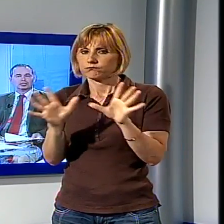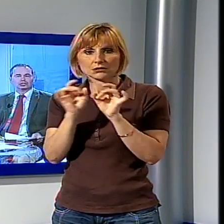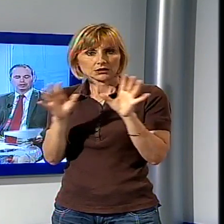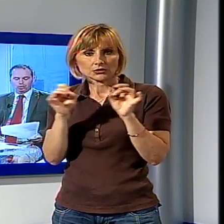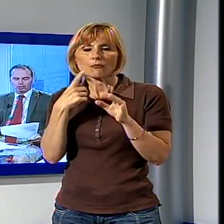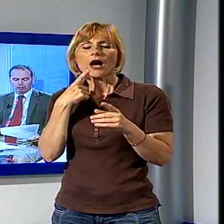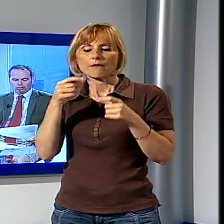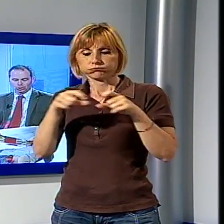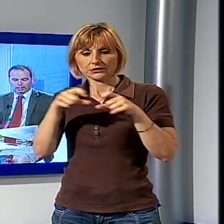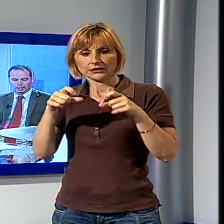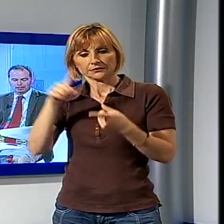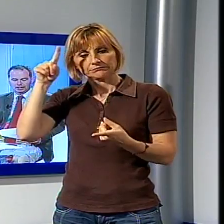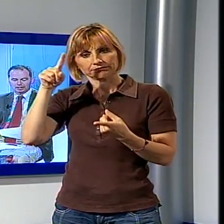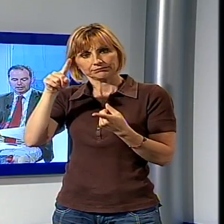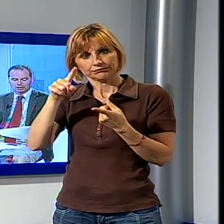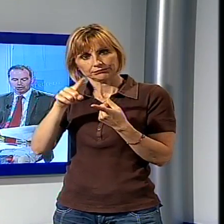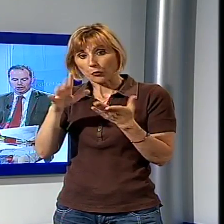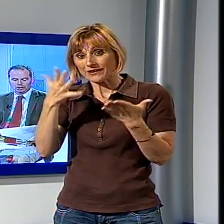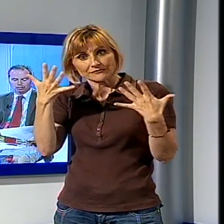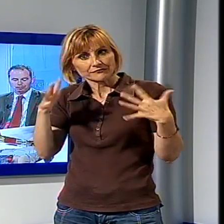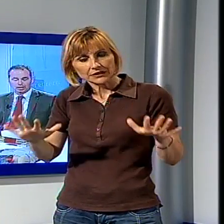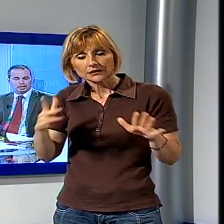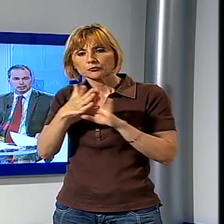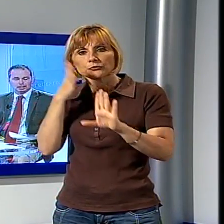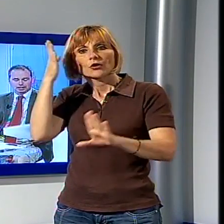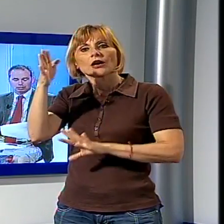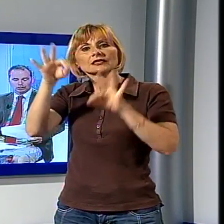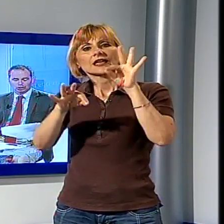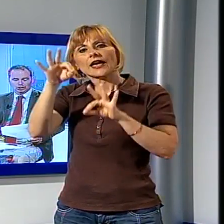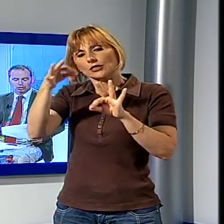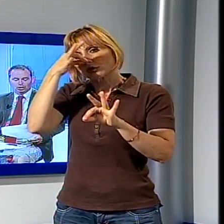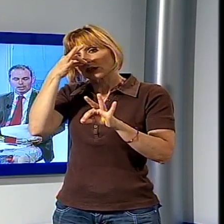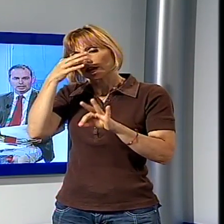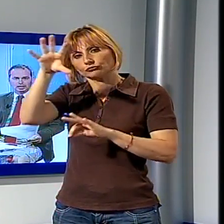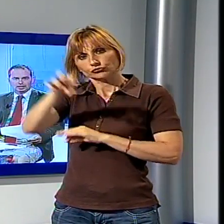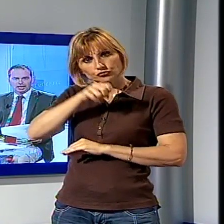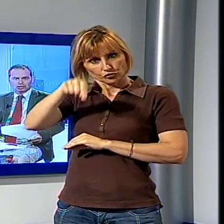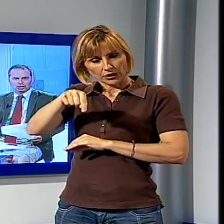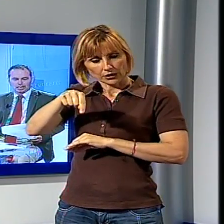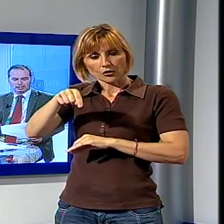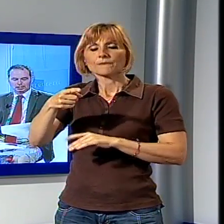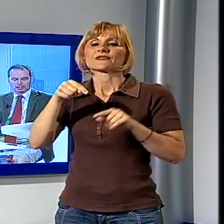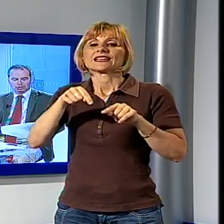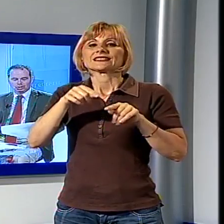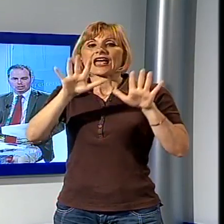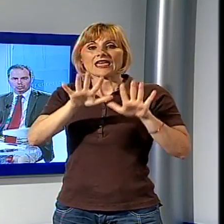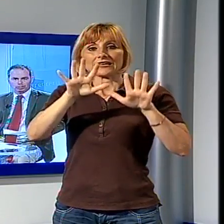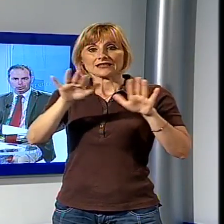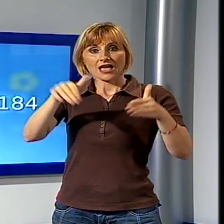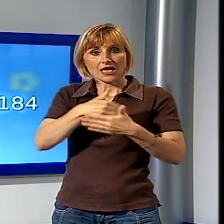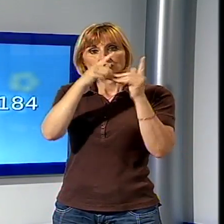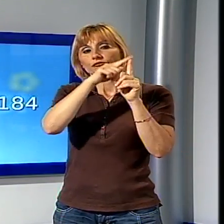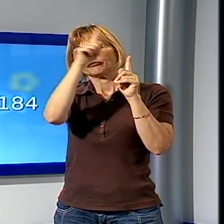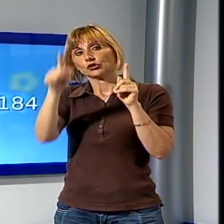biglietti ci si può rivolgere alla biglietteria del Giglio del Teatro del Giglio dalle 10 alle 13 al